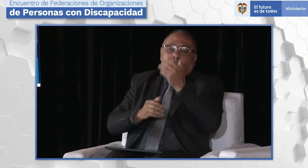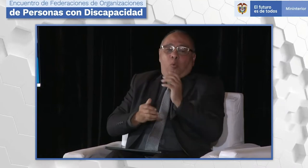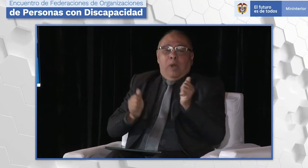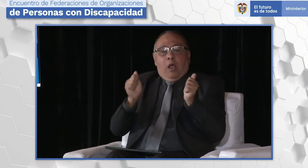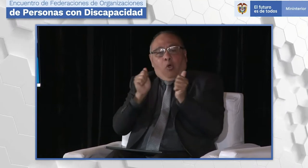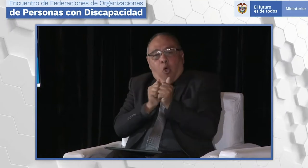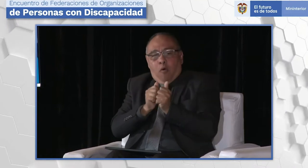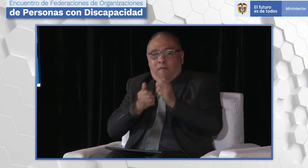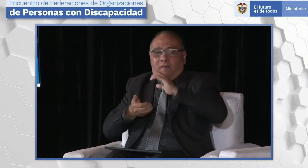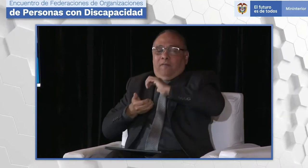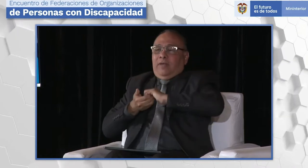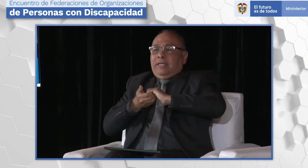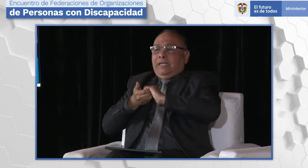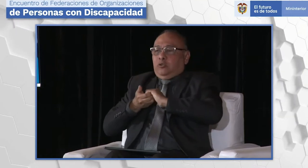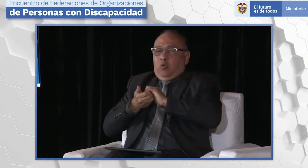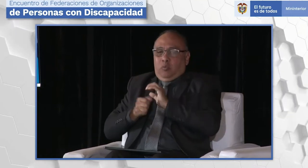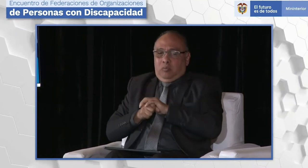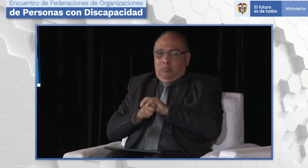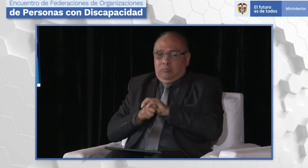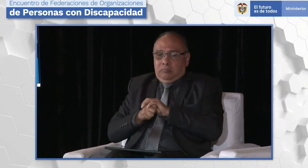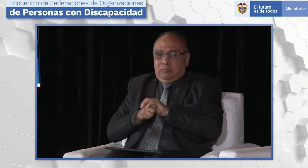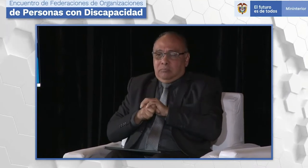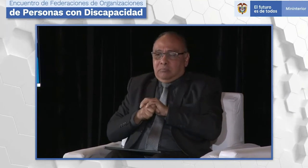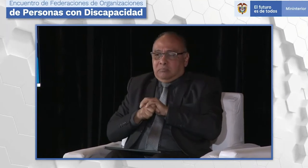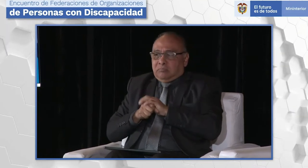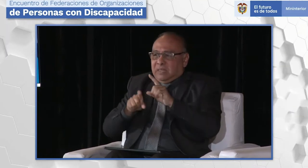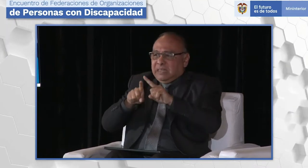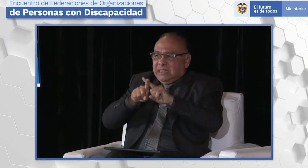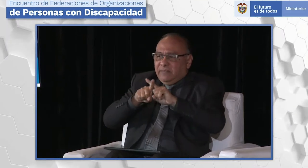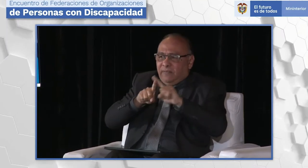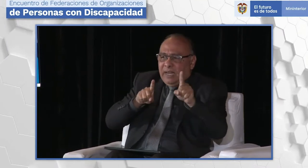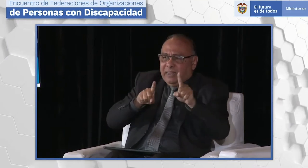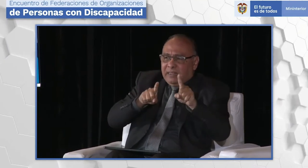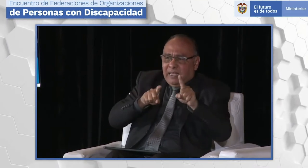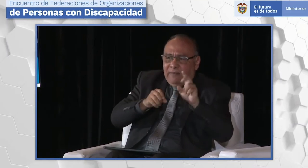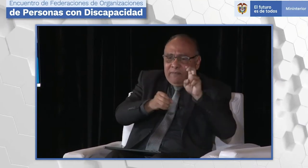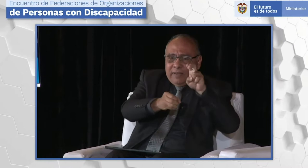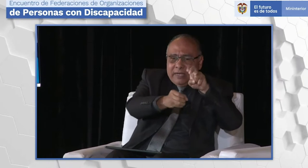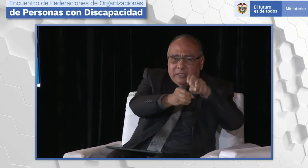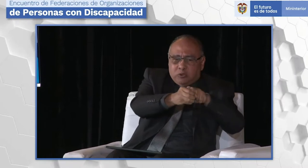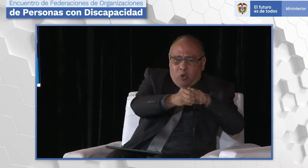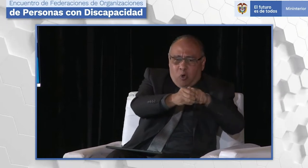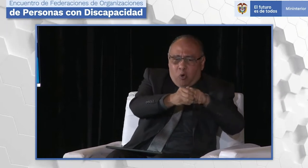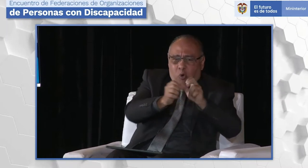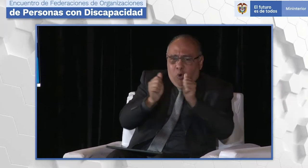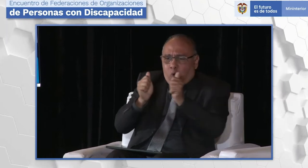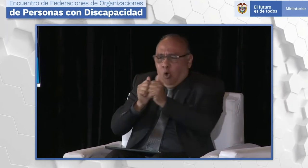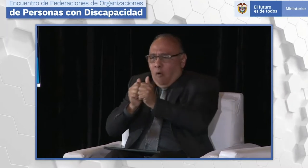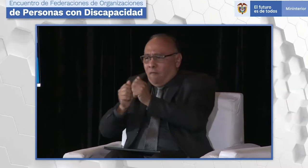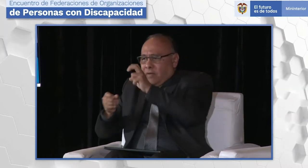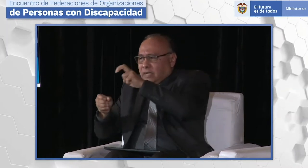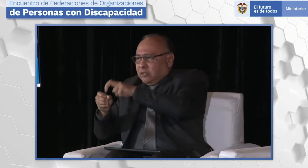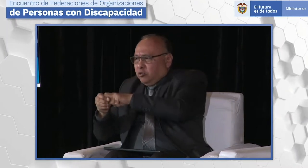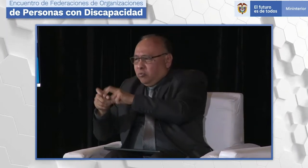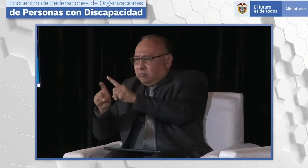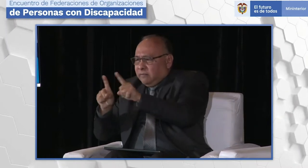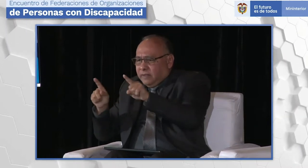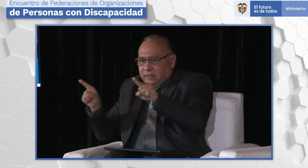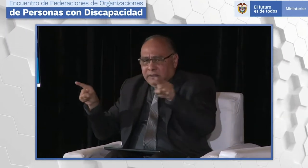se constituyen estas tres federaciones, podemos pensar en una confederación. Pero, ¿cuál es la diferencia entre